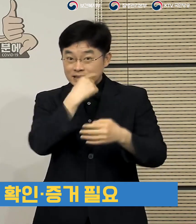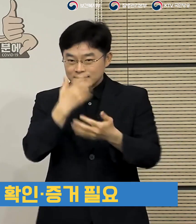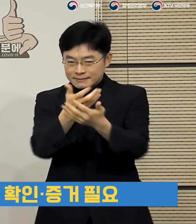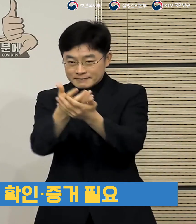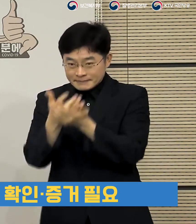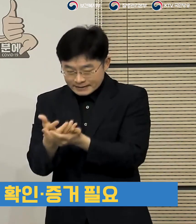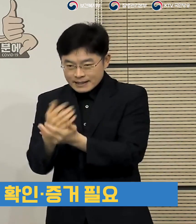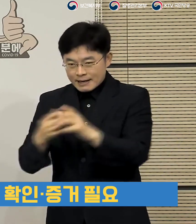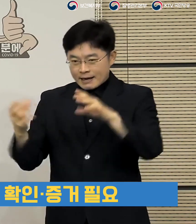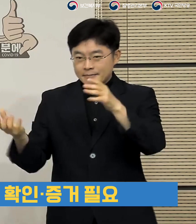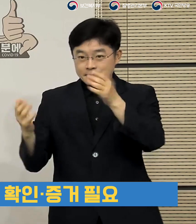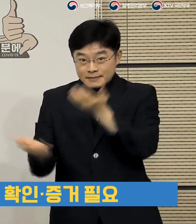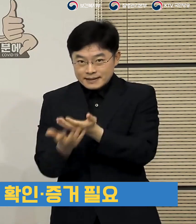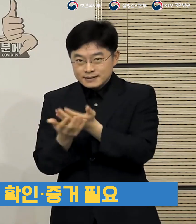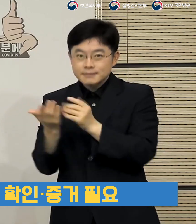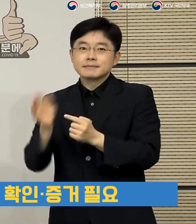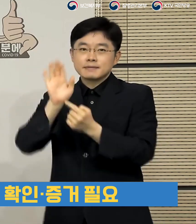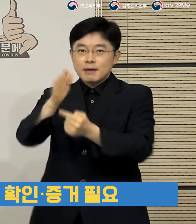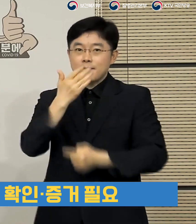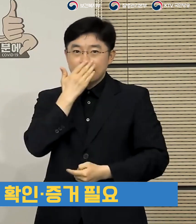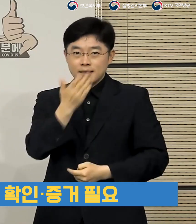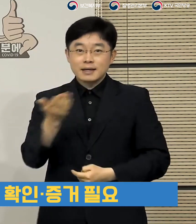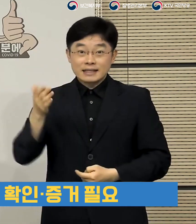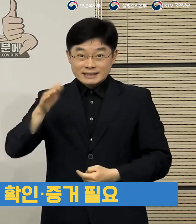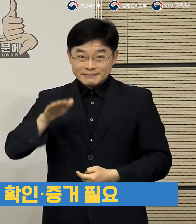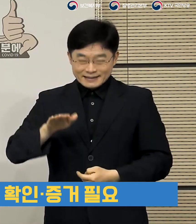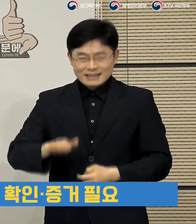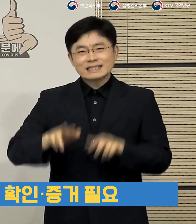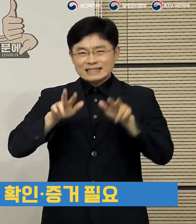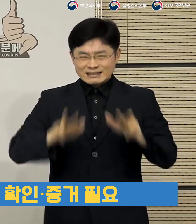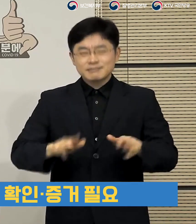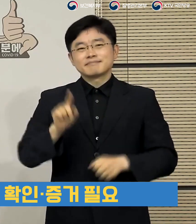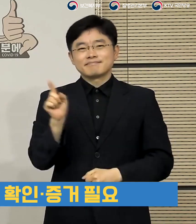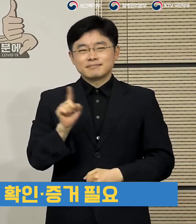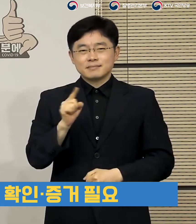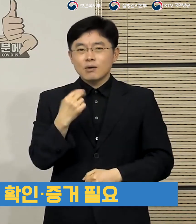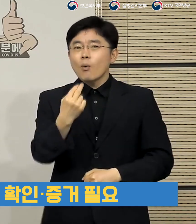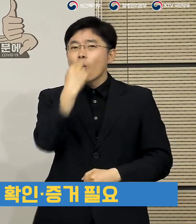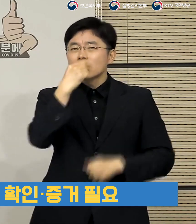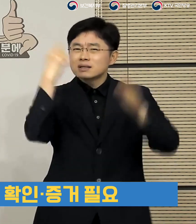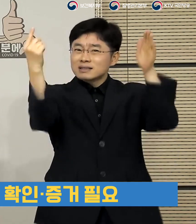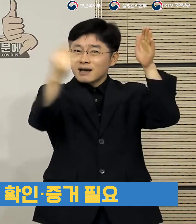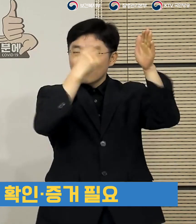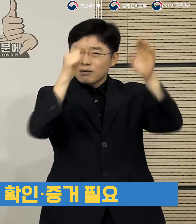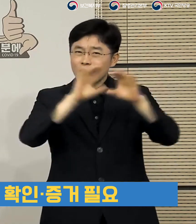이러한 부분 논의가 될 수 있겠습니다만 아직까지는 공기 중 전파에 대해서는